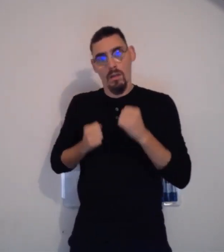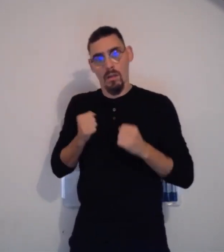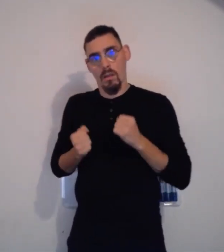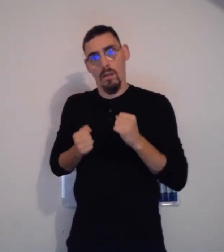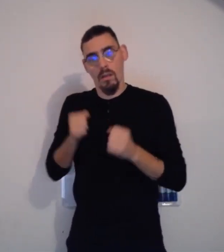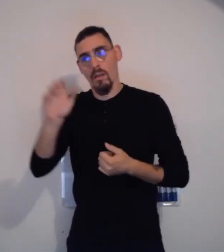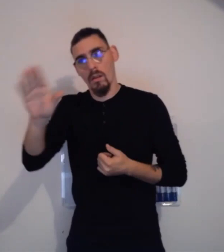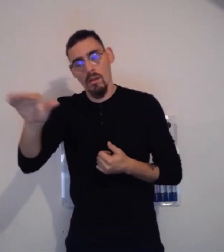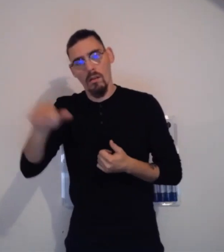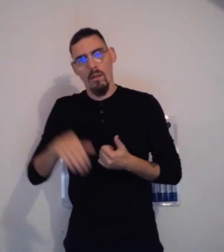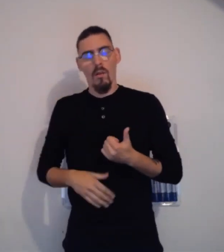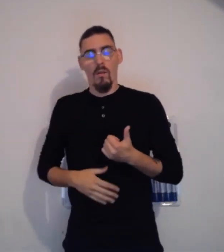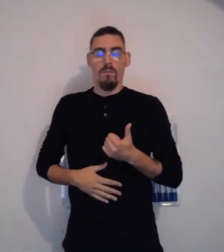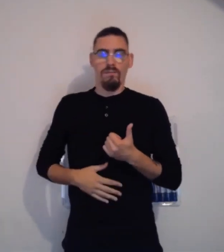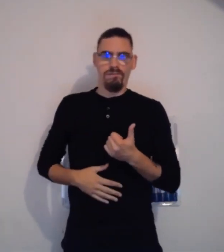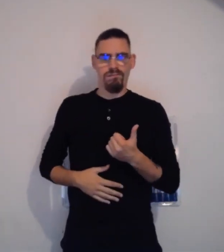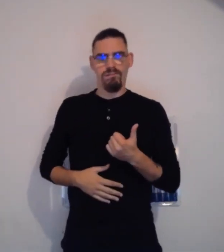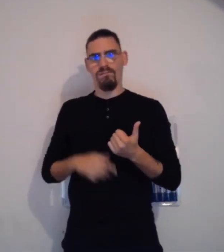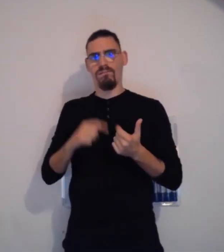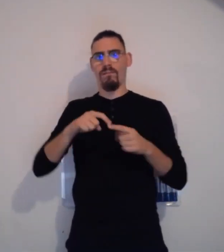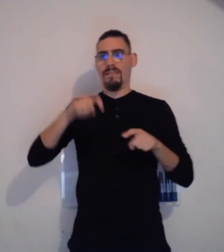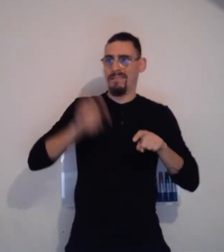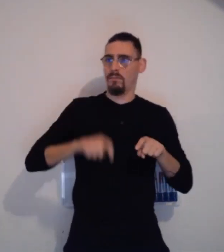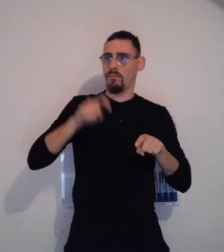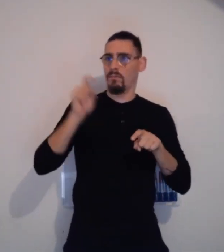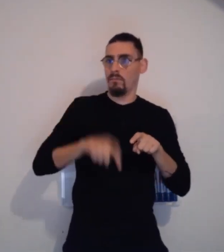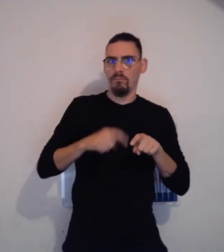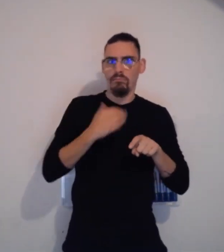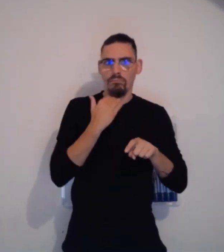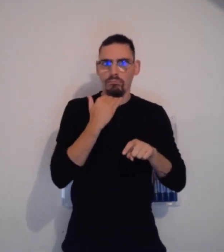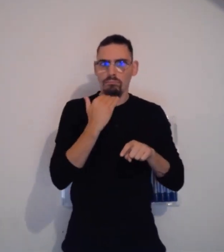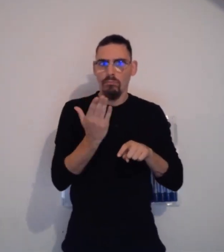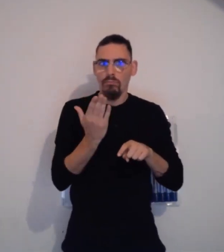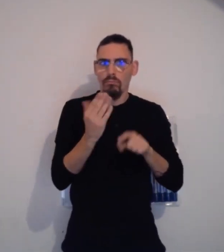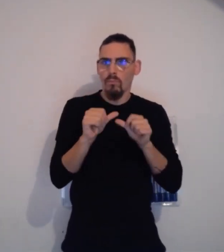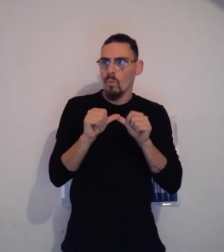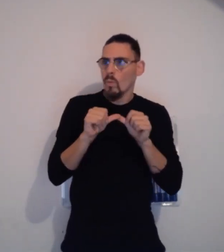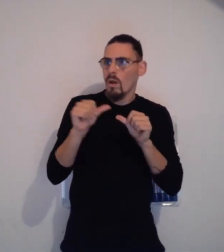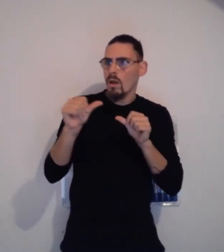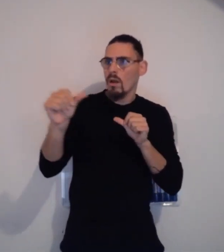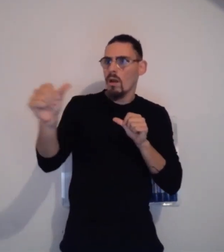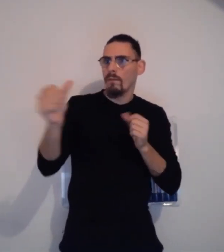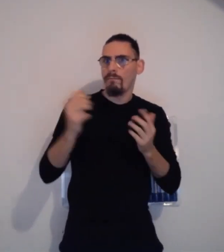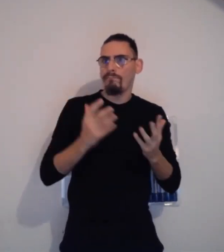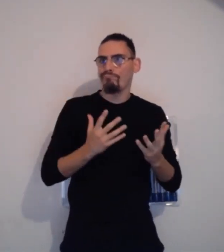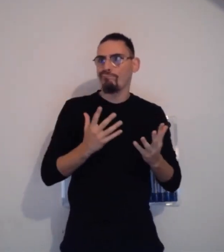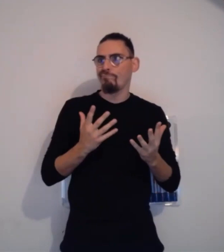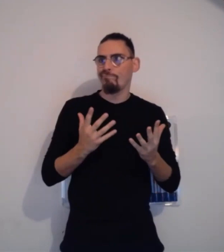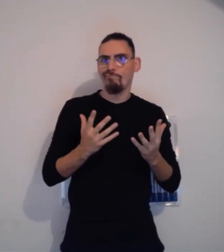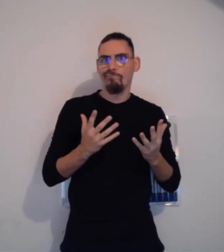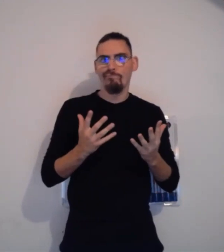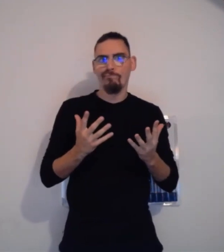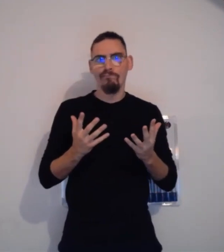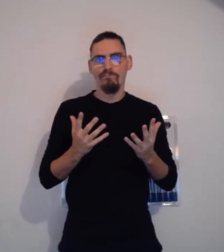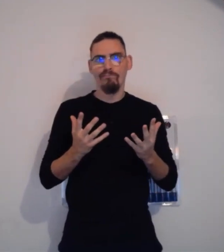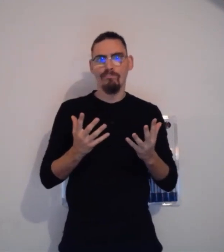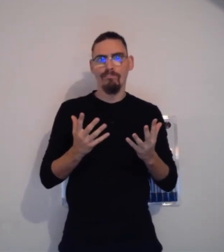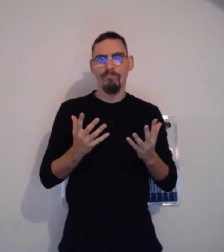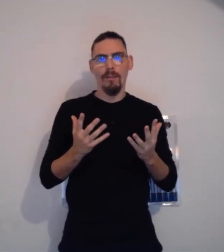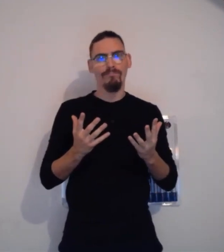'elle est très loin, eh bien, vous pouvez vous déplacer ou aller la chercher, mais bon, c'est assez fatigant. Vous pouvez taper sur le sol, mais vous dites, bon,